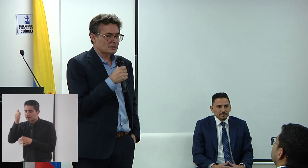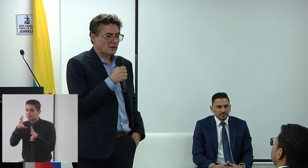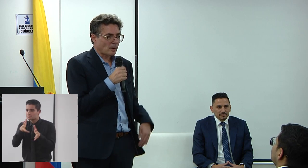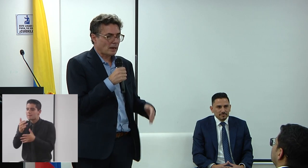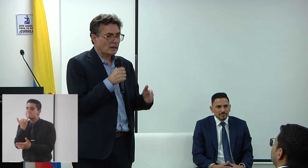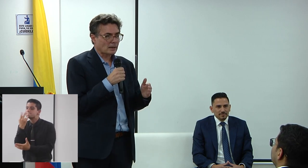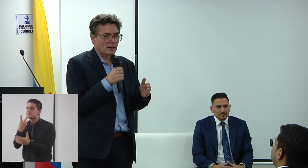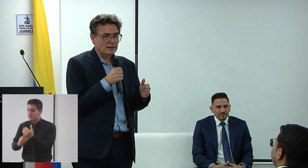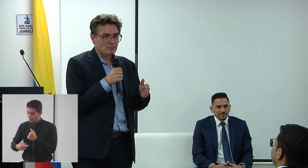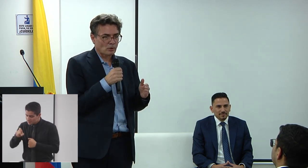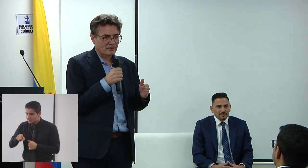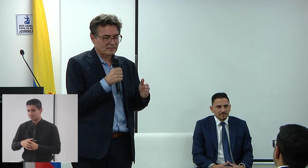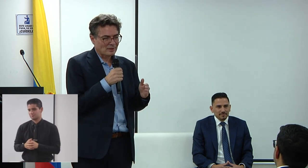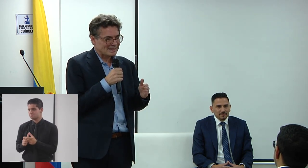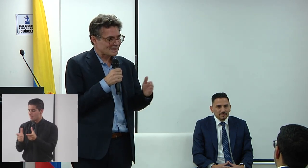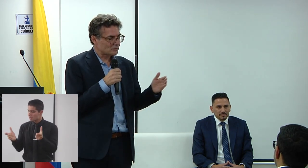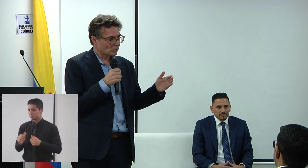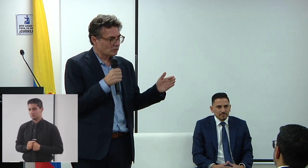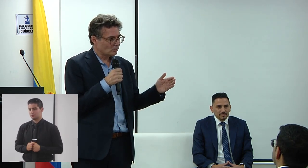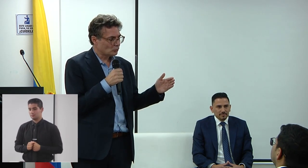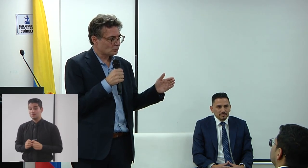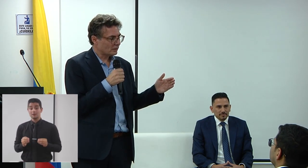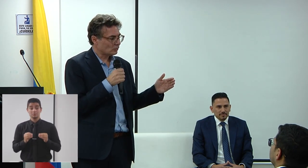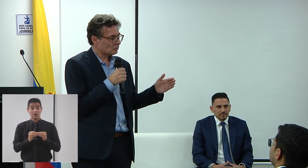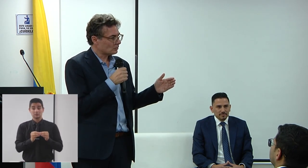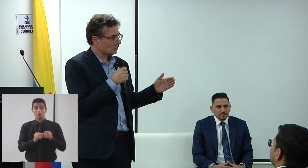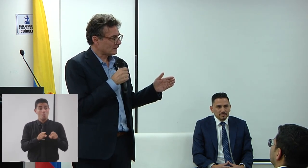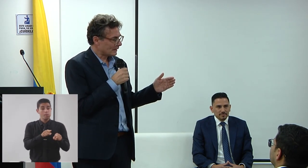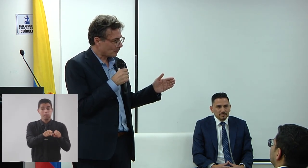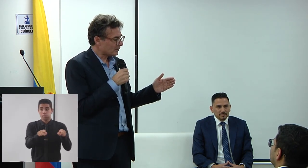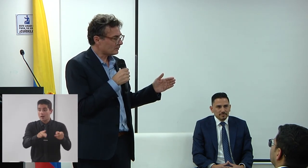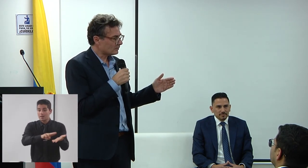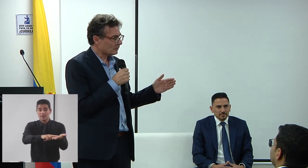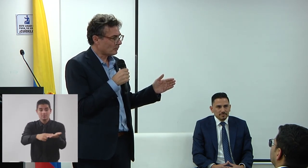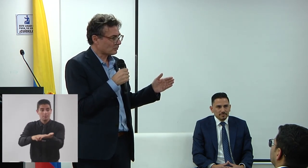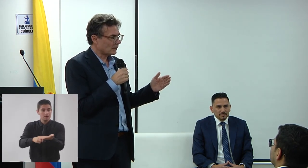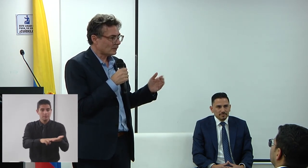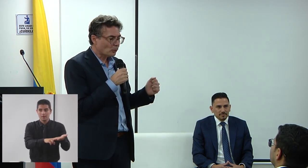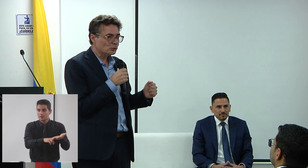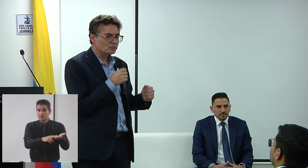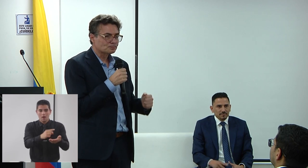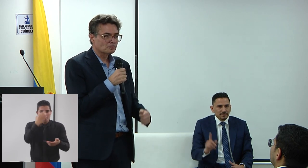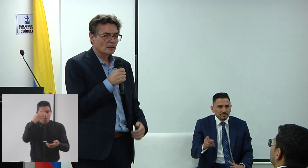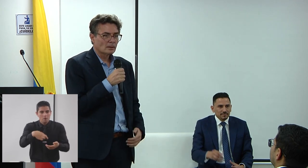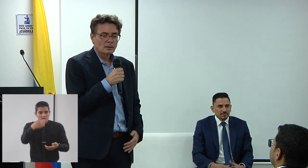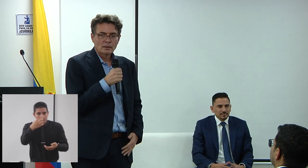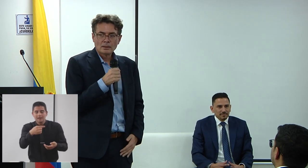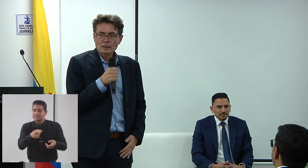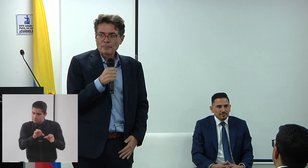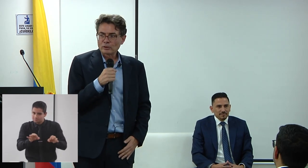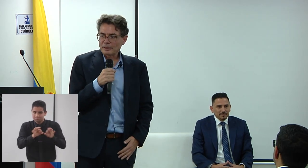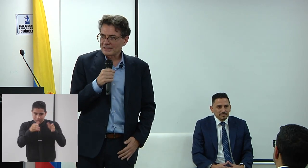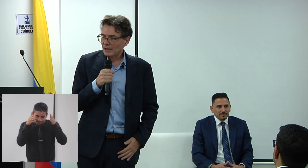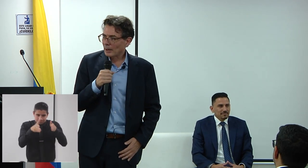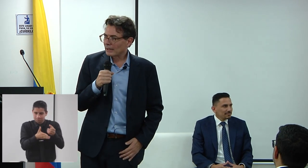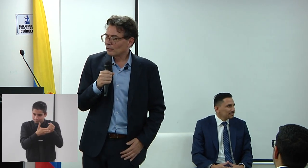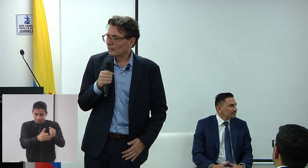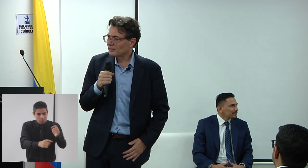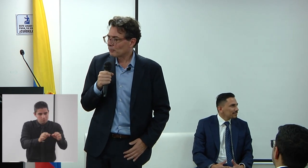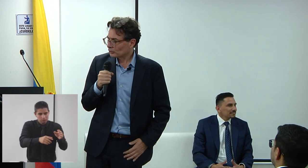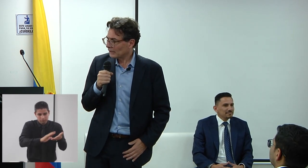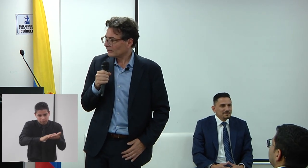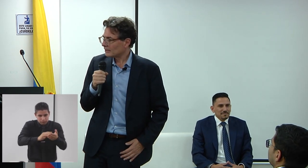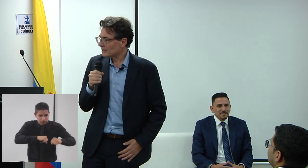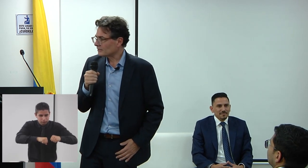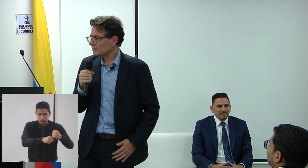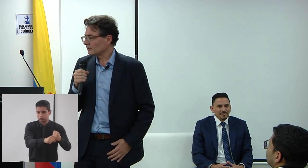de trabajar en la profesionalización de muchos de los intérpretes, el personal de apoyo, pero también trabajar en